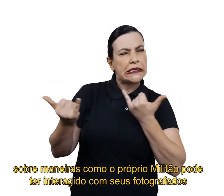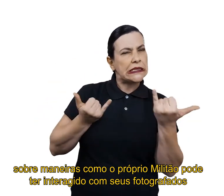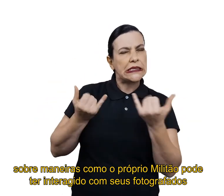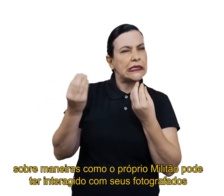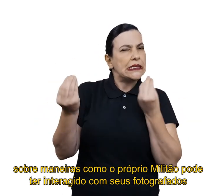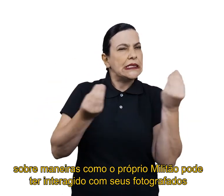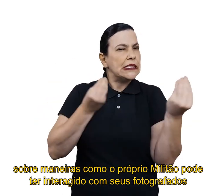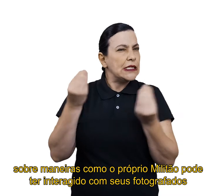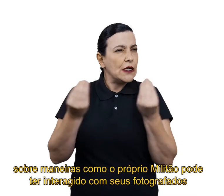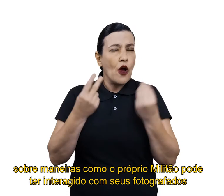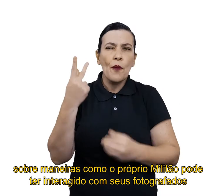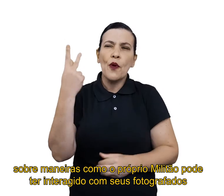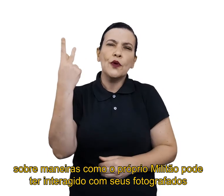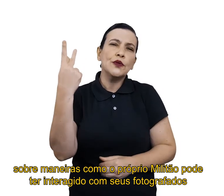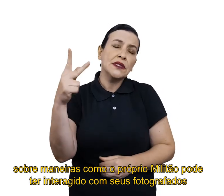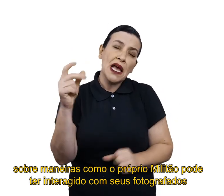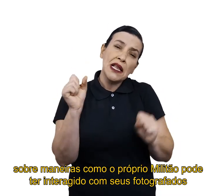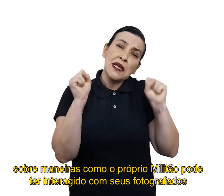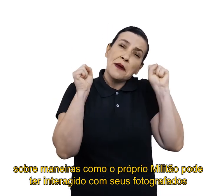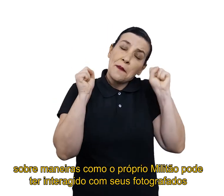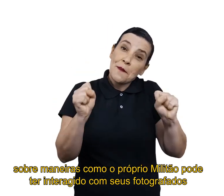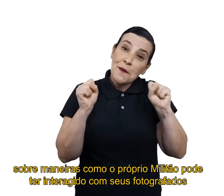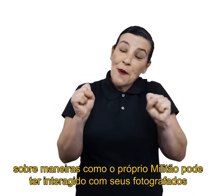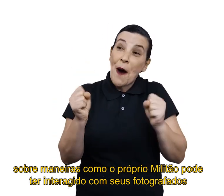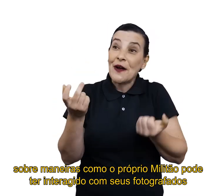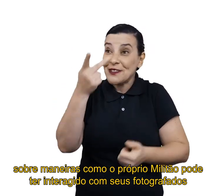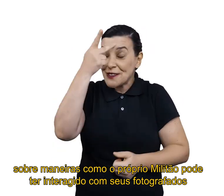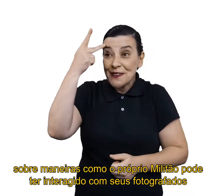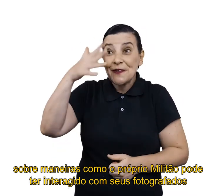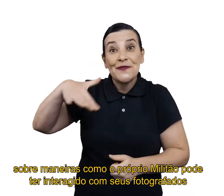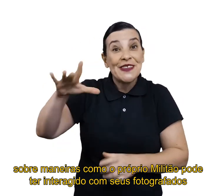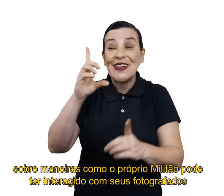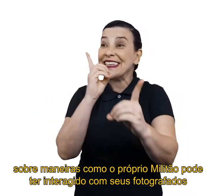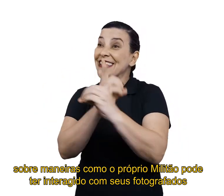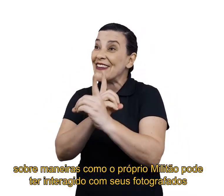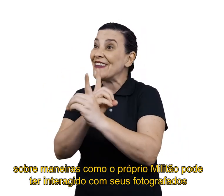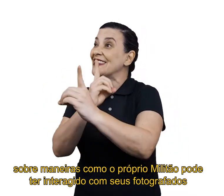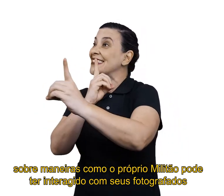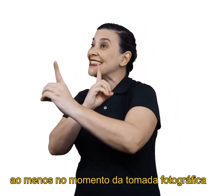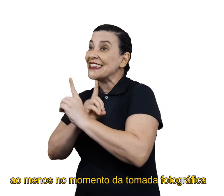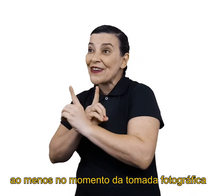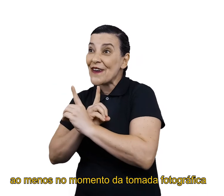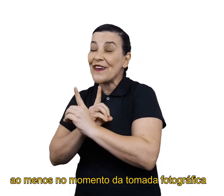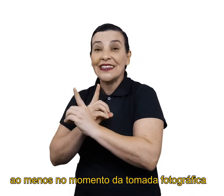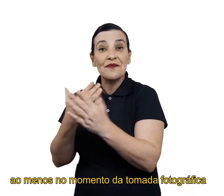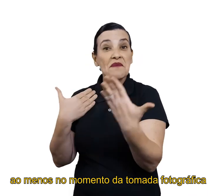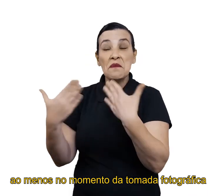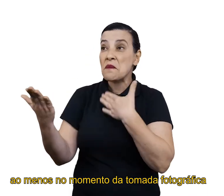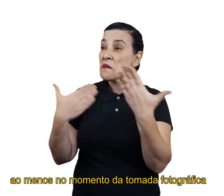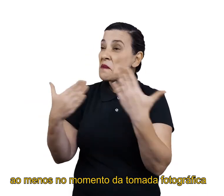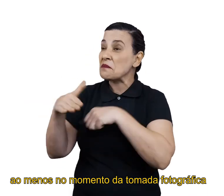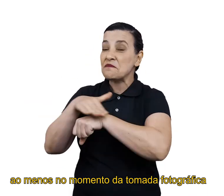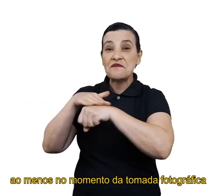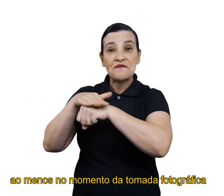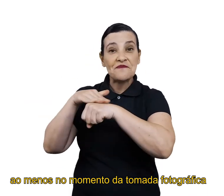maneiras como o próprio Militão pode ter interagido com os seus fotografados, ao menos no